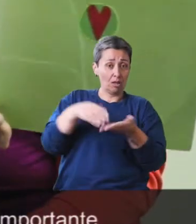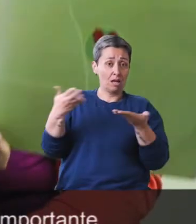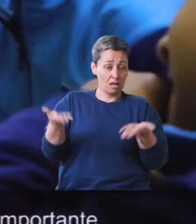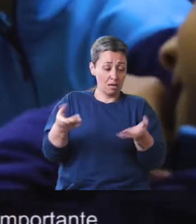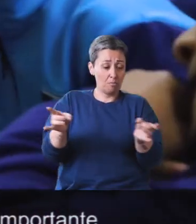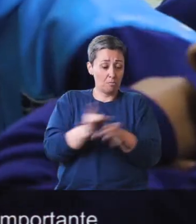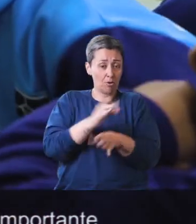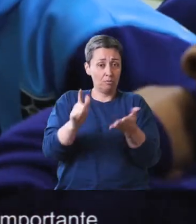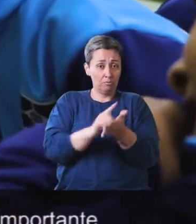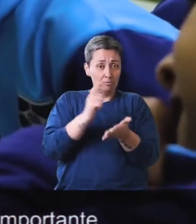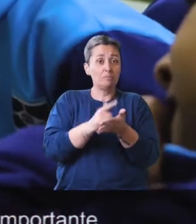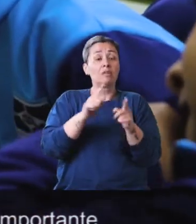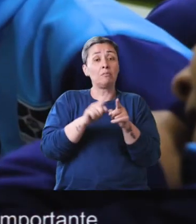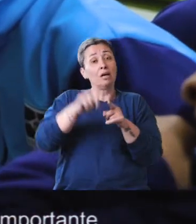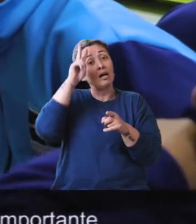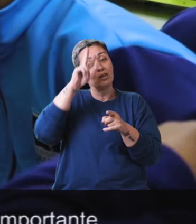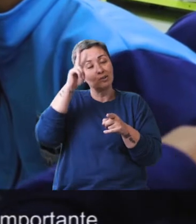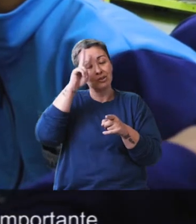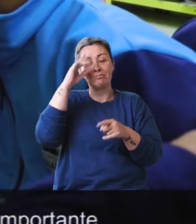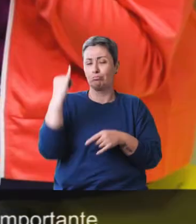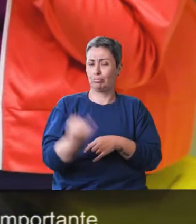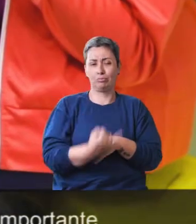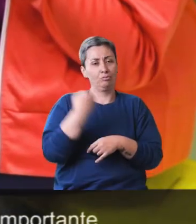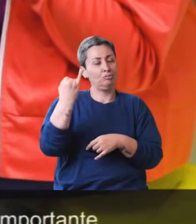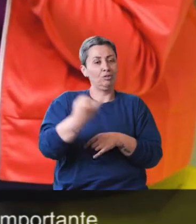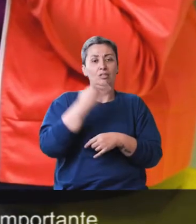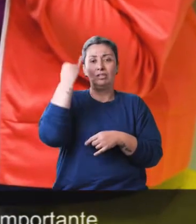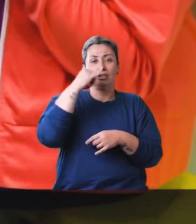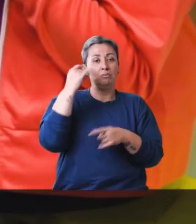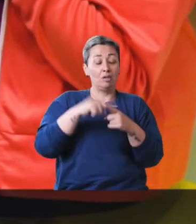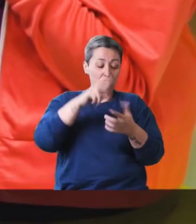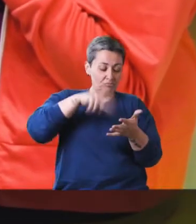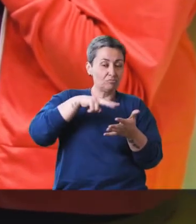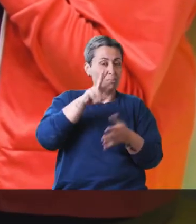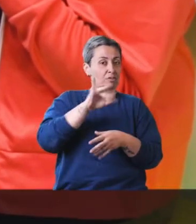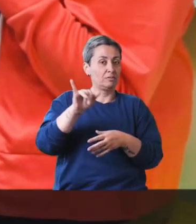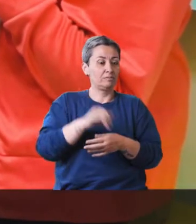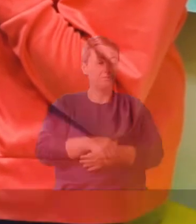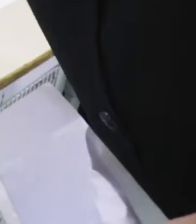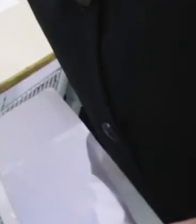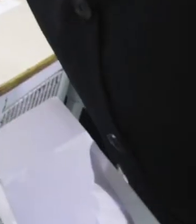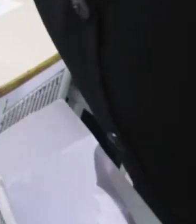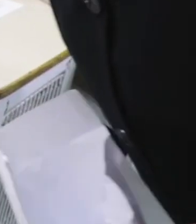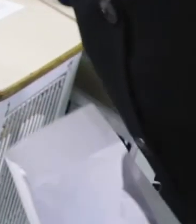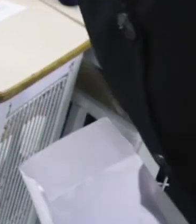chegar no produto final. Além da história em si, que é importante para eles se tornarem leitores.